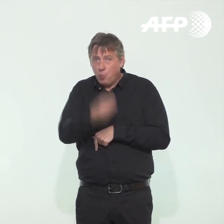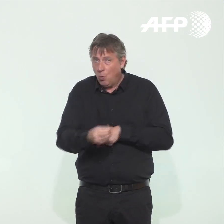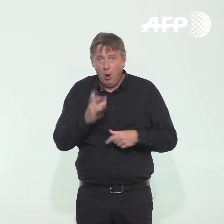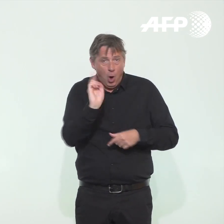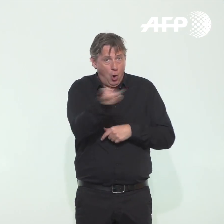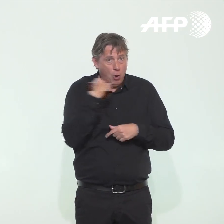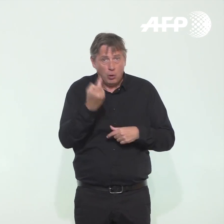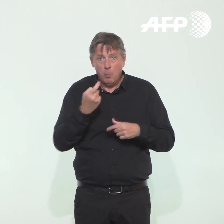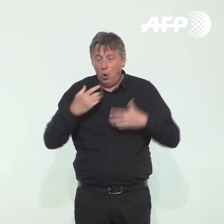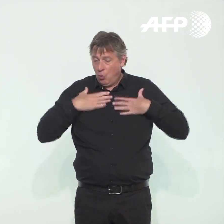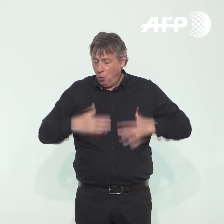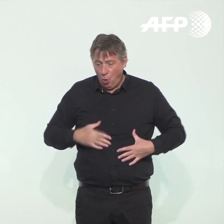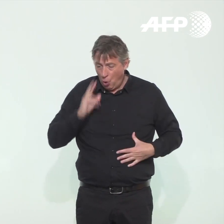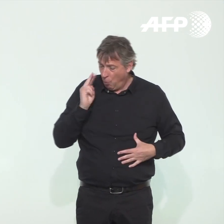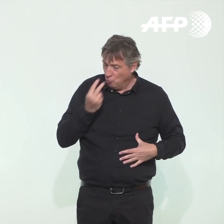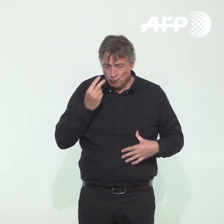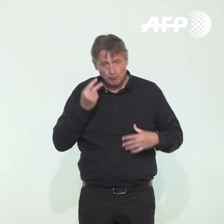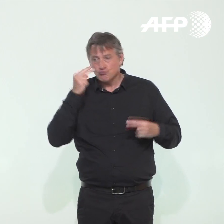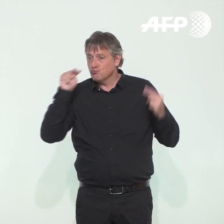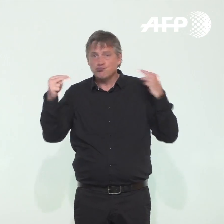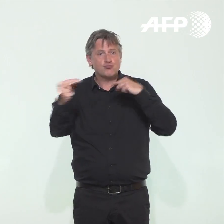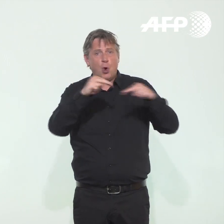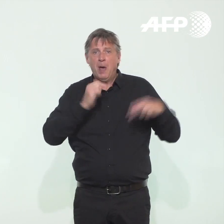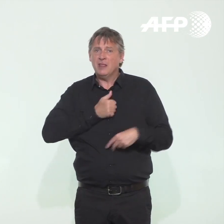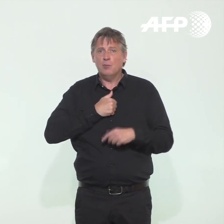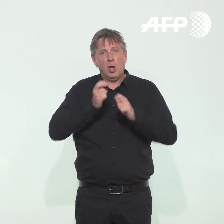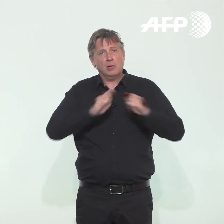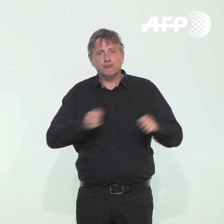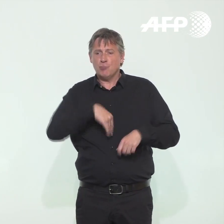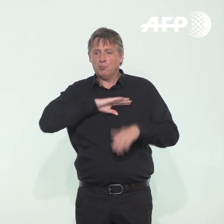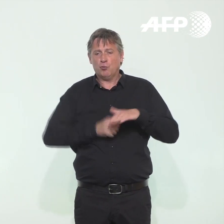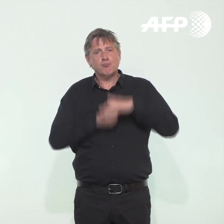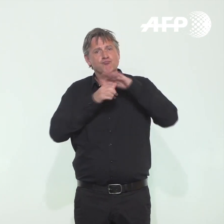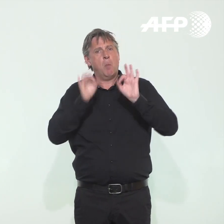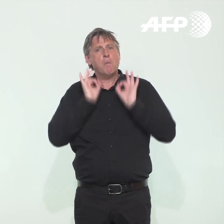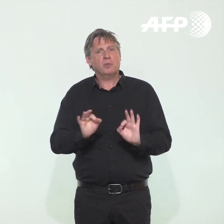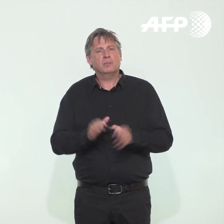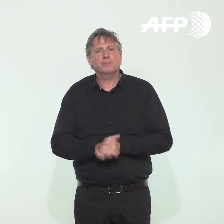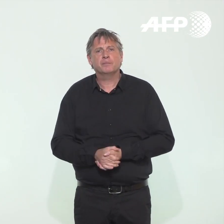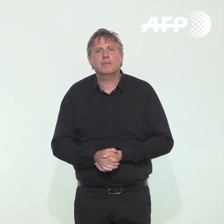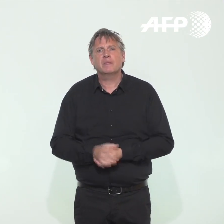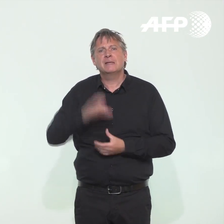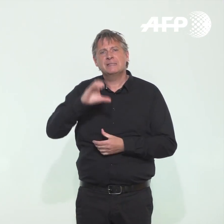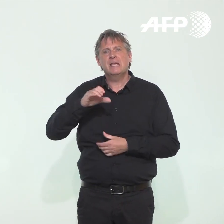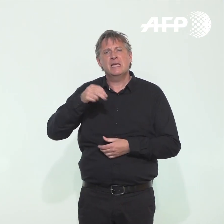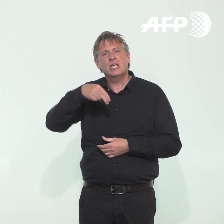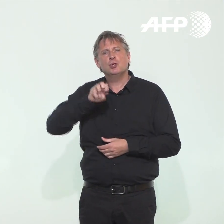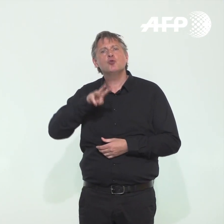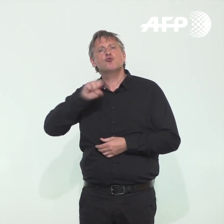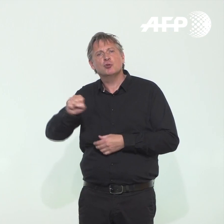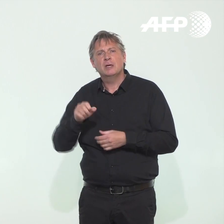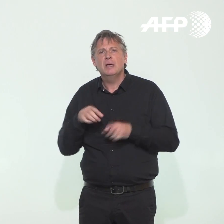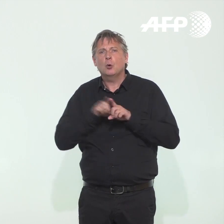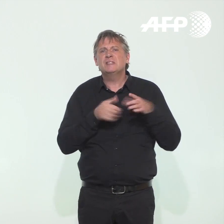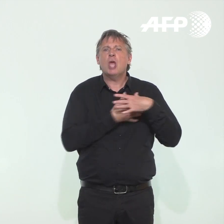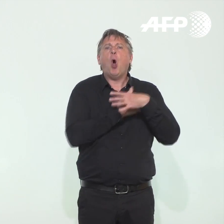'observation de nos comportements que cette responsabilité individuelle et collective. Plusieurs questions pour CNews et la première posée également par Angers Info.